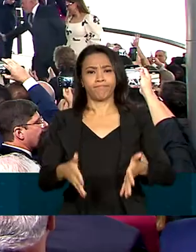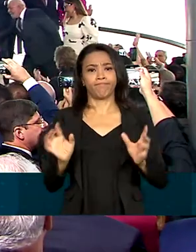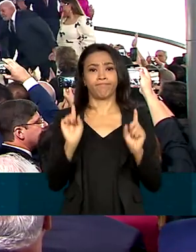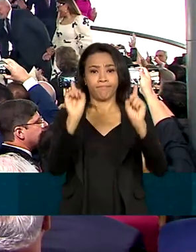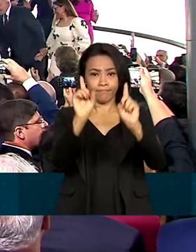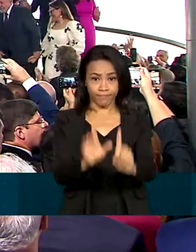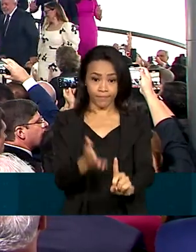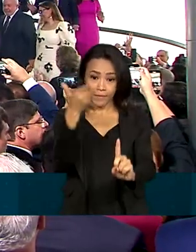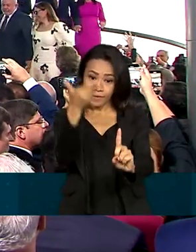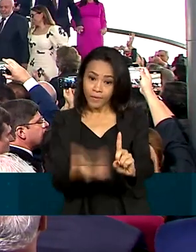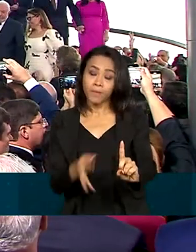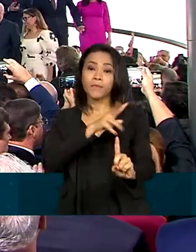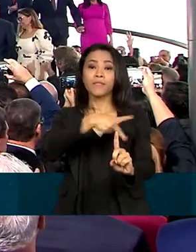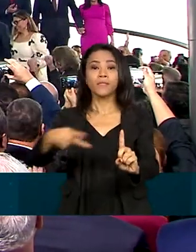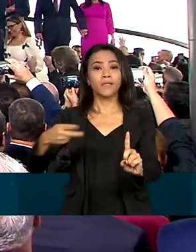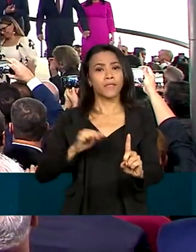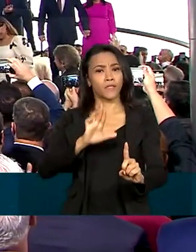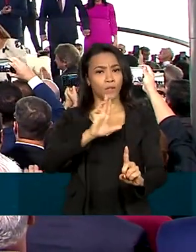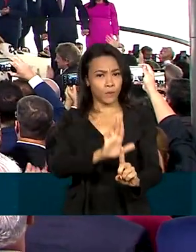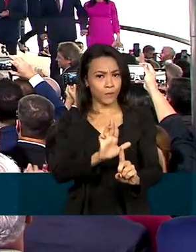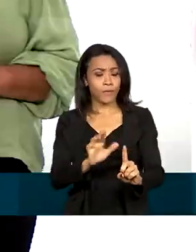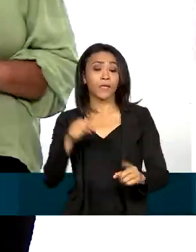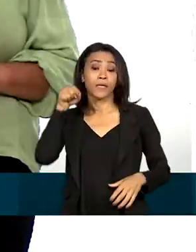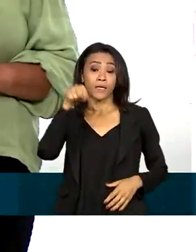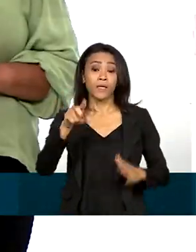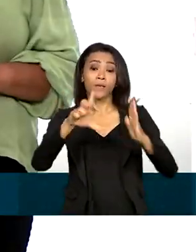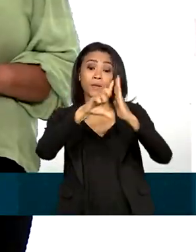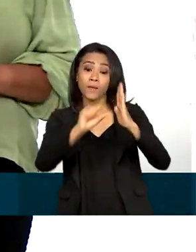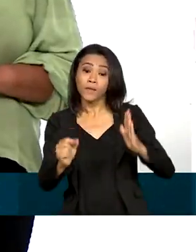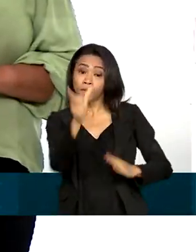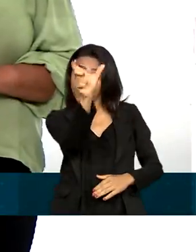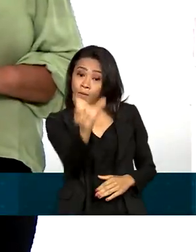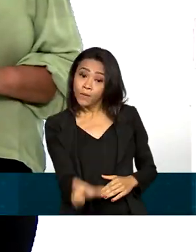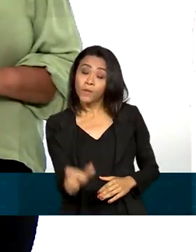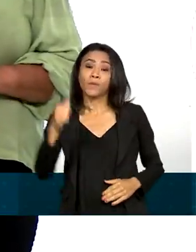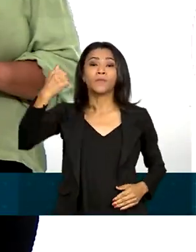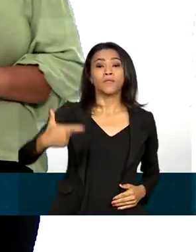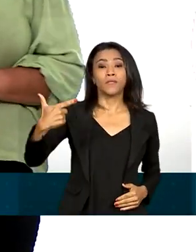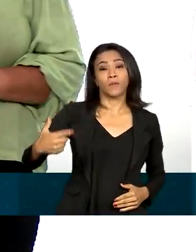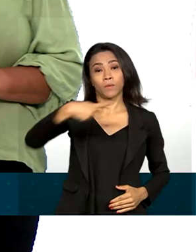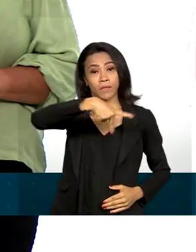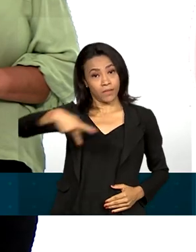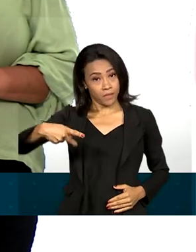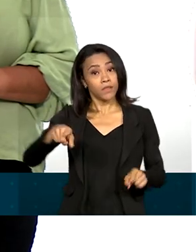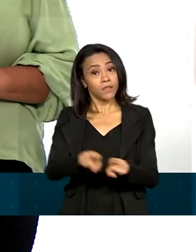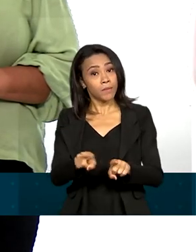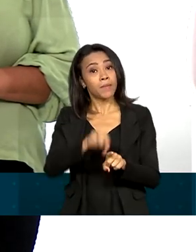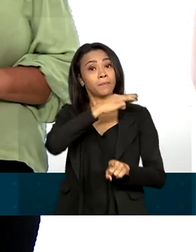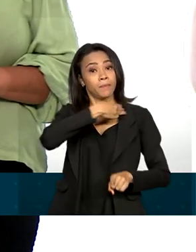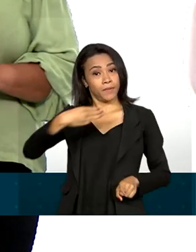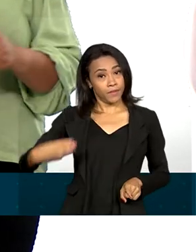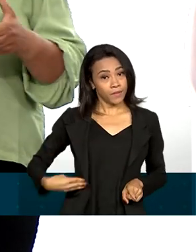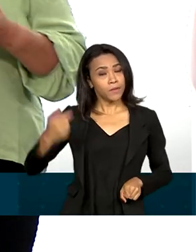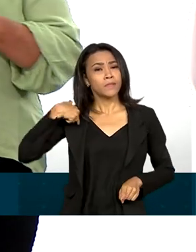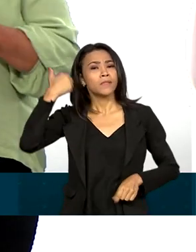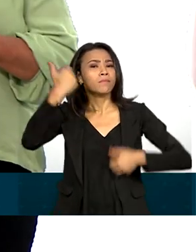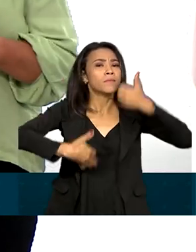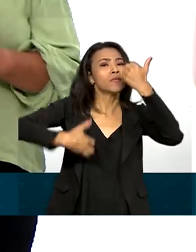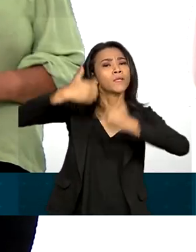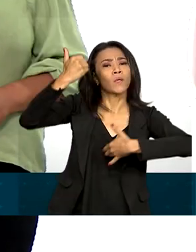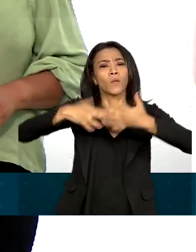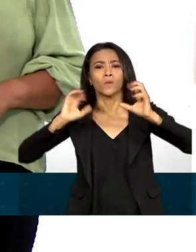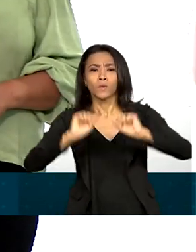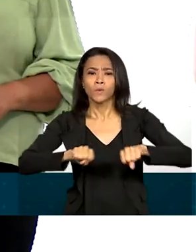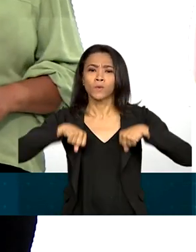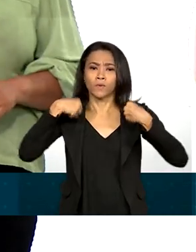Durante a solenidade no Palácio do Planalto, o vice-presidente e ministro Geraldo Alckmin falou sobre os esforços